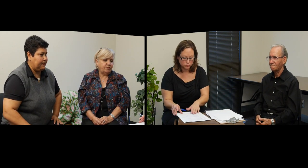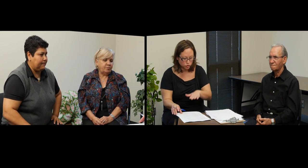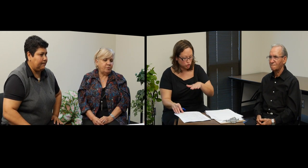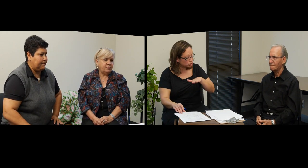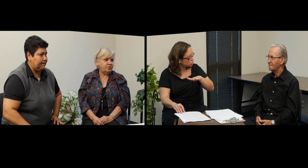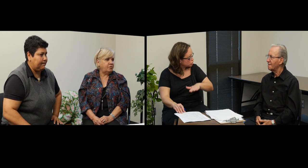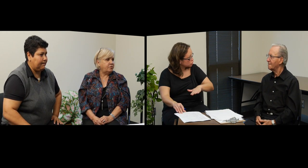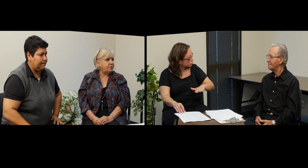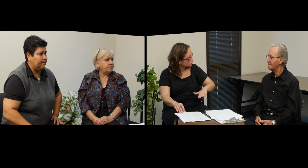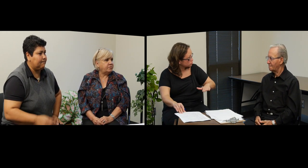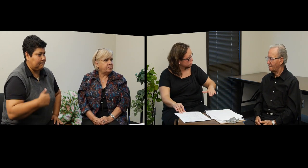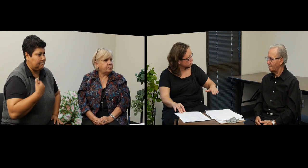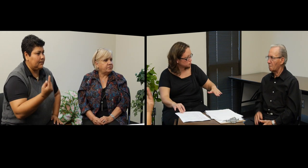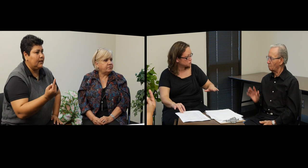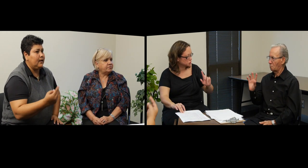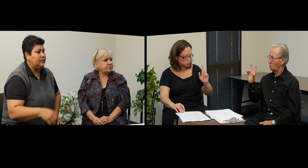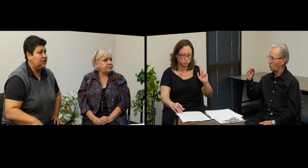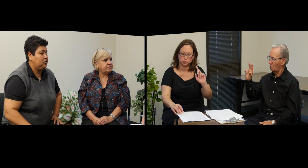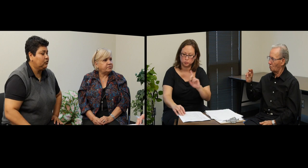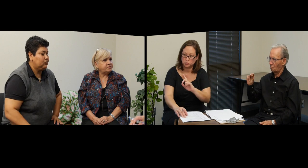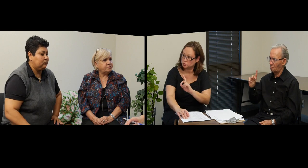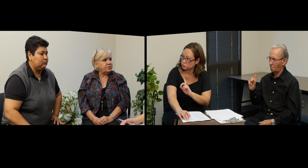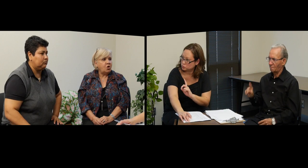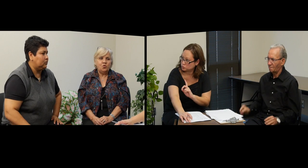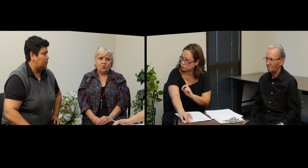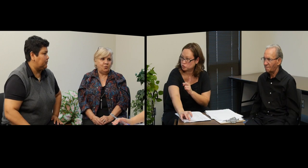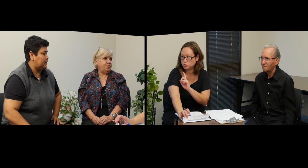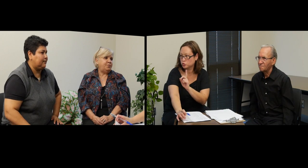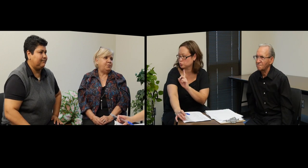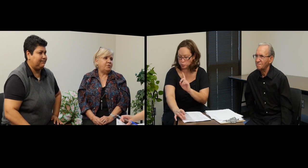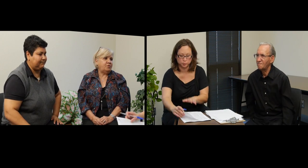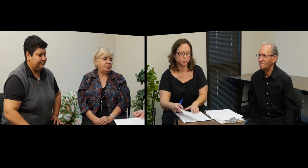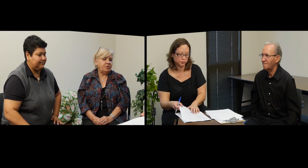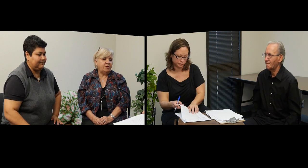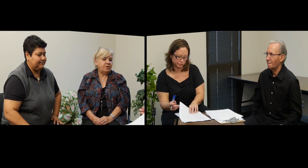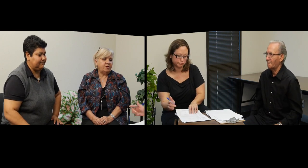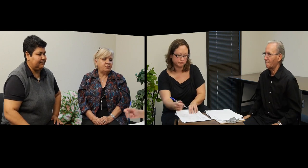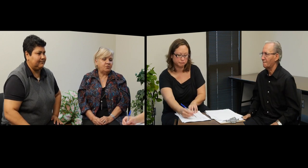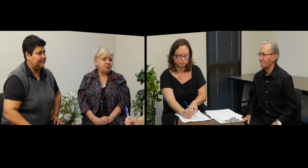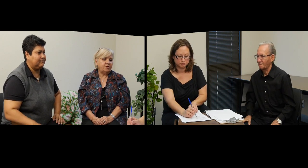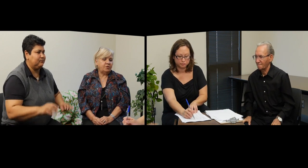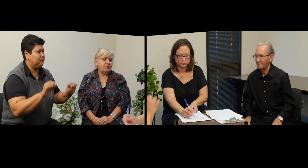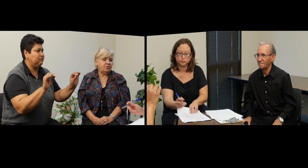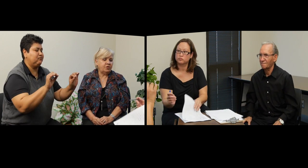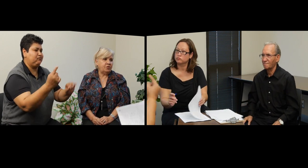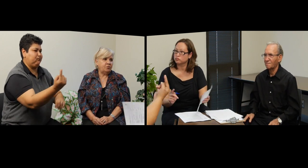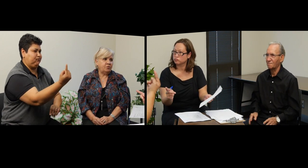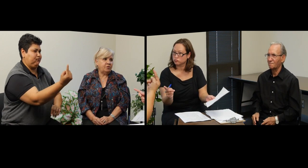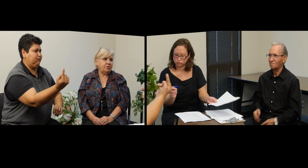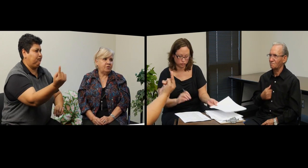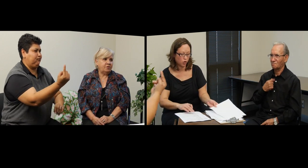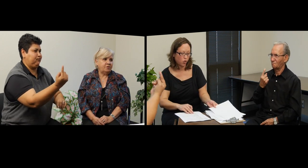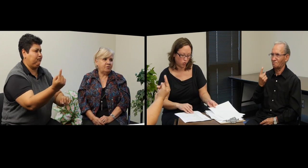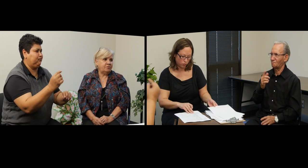Sí. Vive solo. Niños. No. perdón. No. Él es soltero y, bueno.